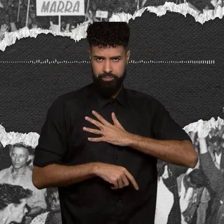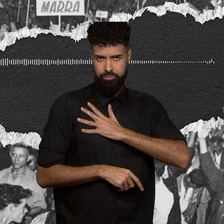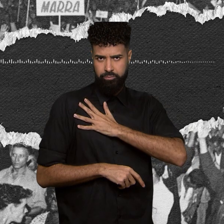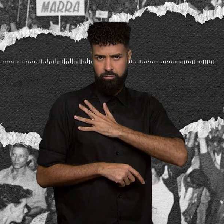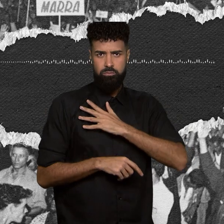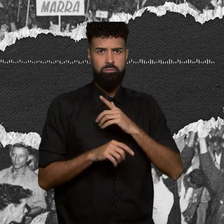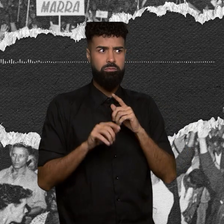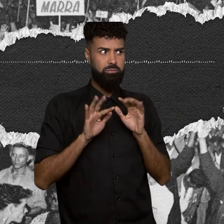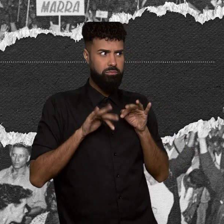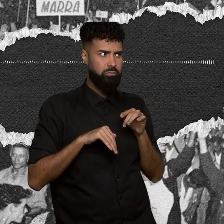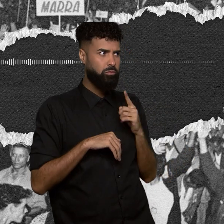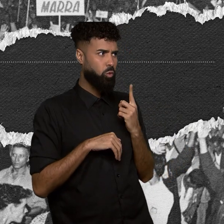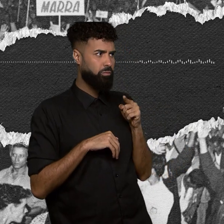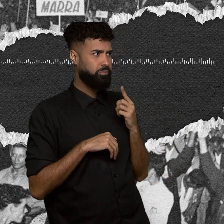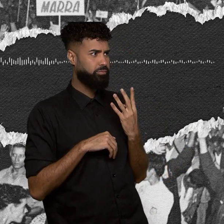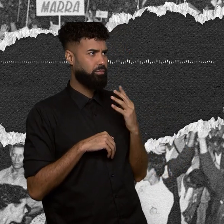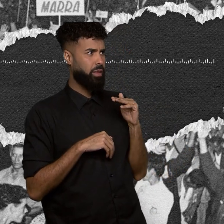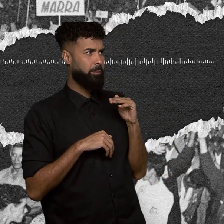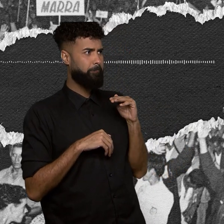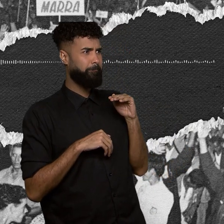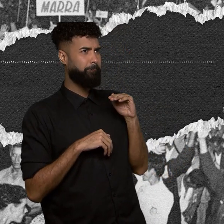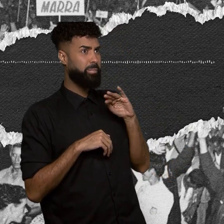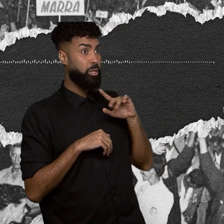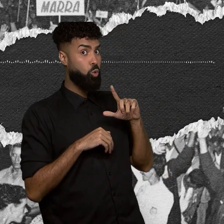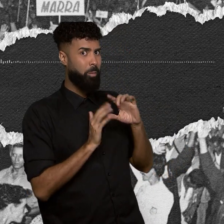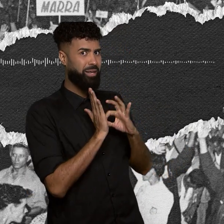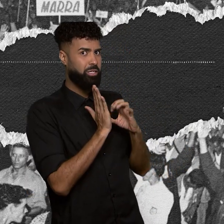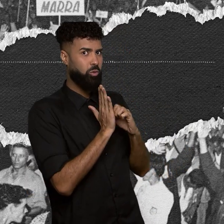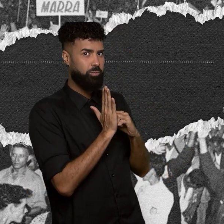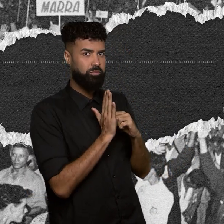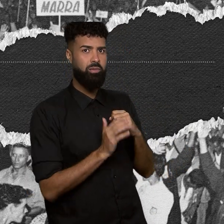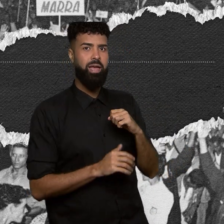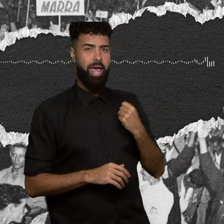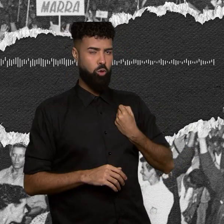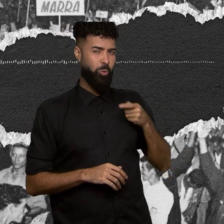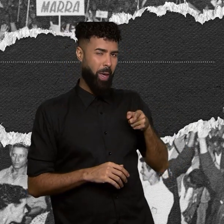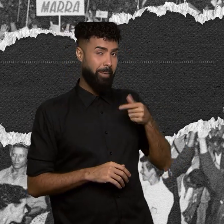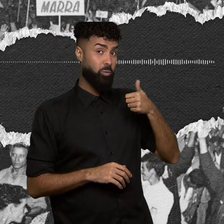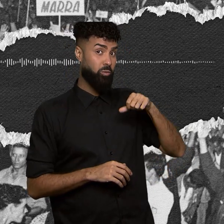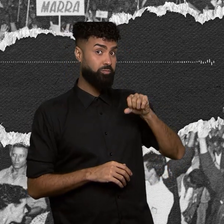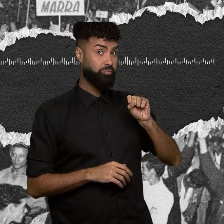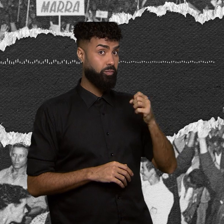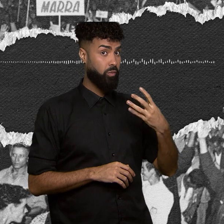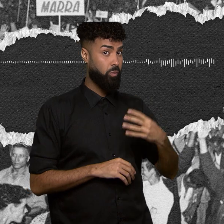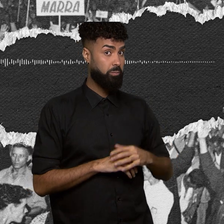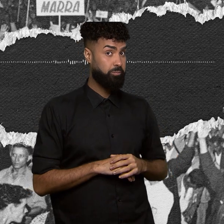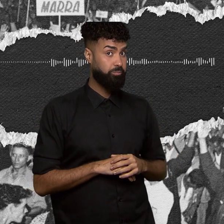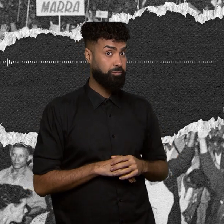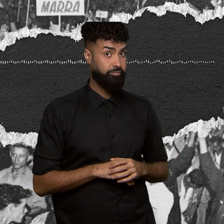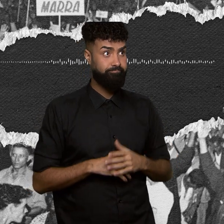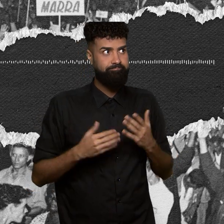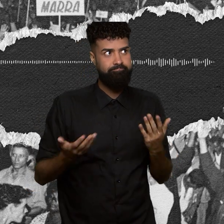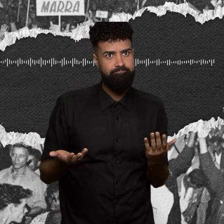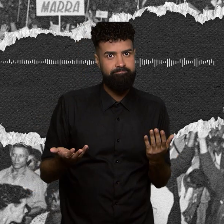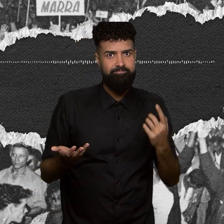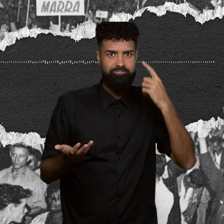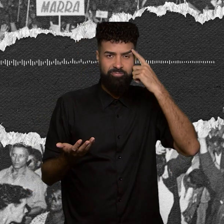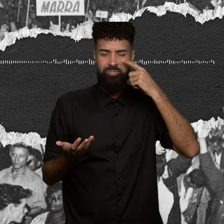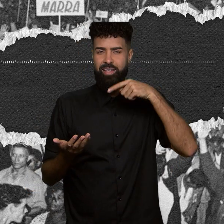milhão e 400 mil matrículas, número de 1984. Bom, saltando de volta para a ponta inicial lá da